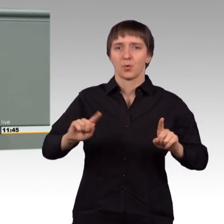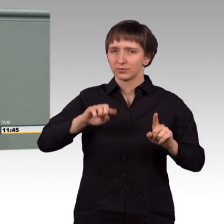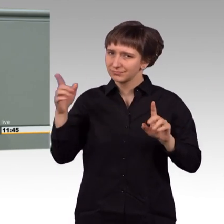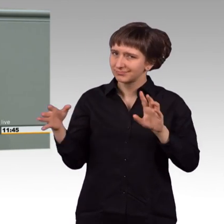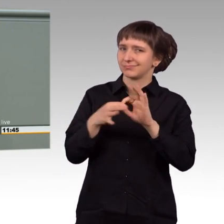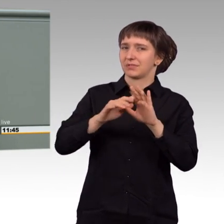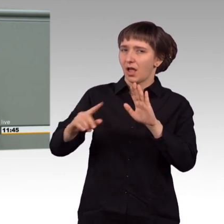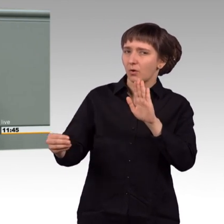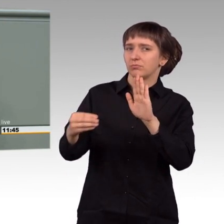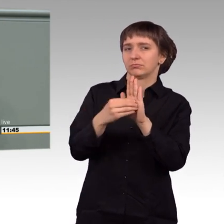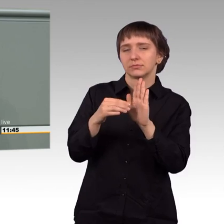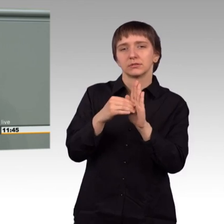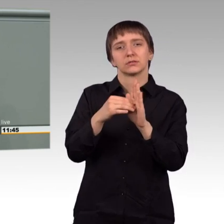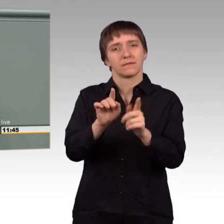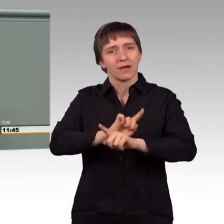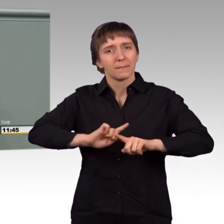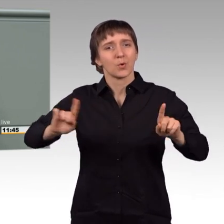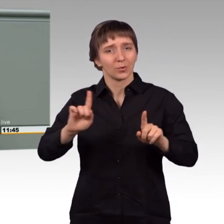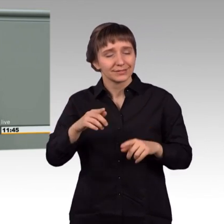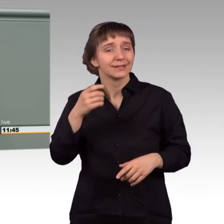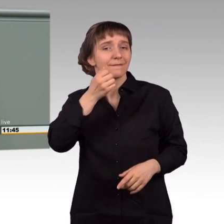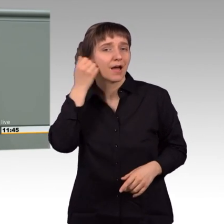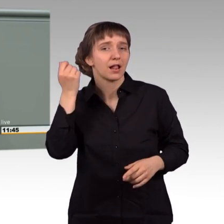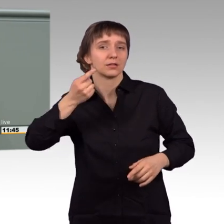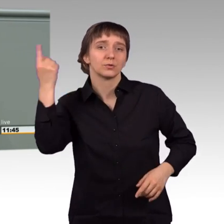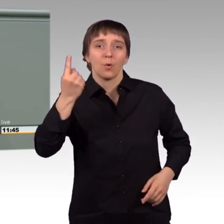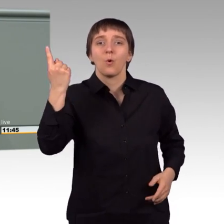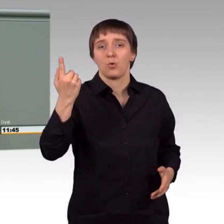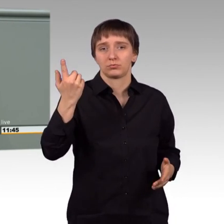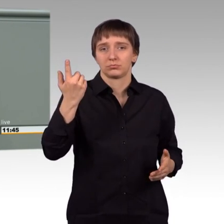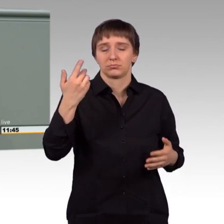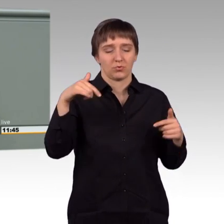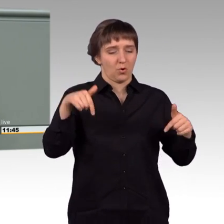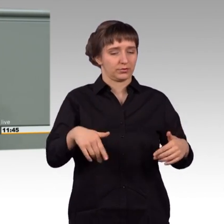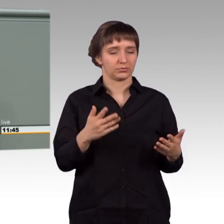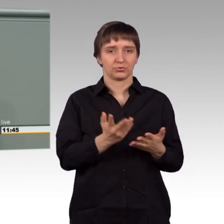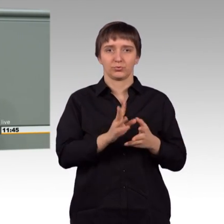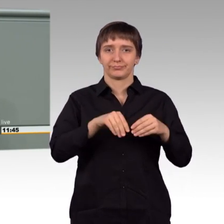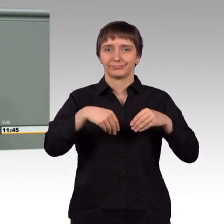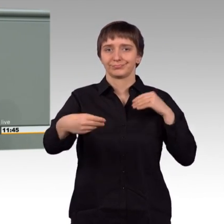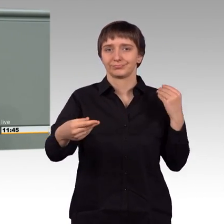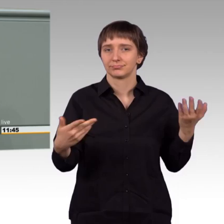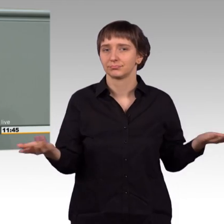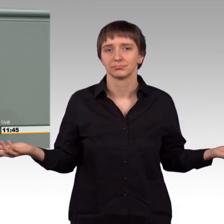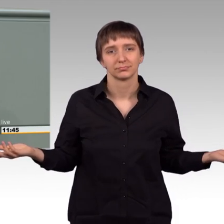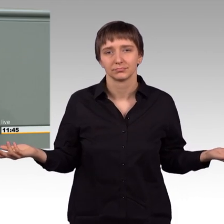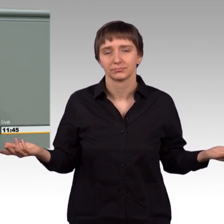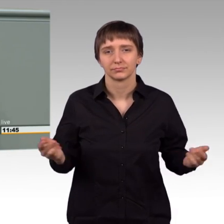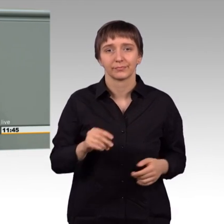das Verbot, Gewalt anzudrohen, scheint in diesen Tagen nicht mehr viel wert zu sein. UN-Generalsekretär Antonio